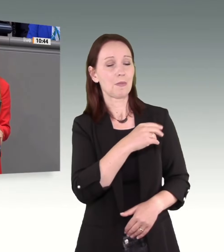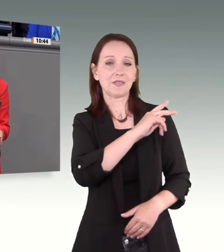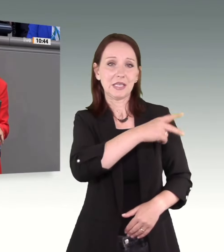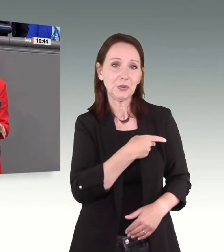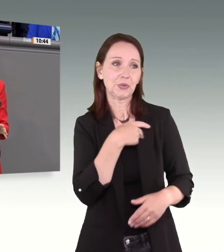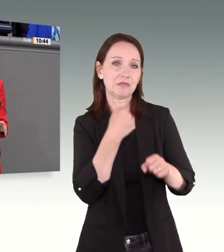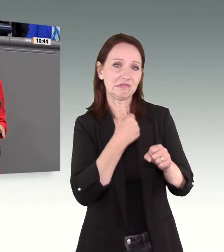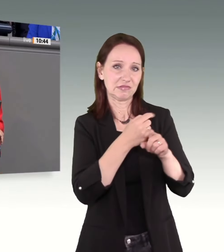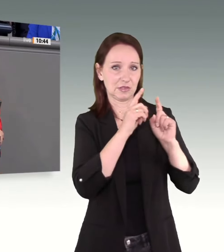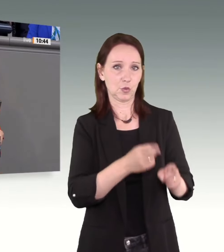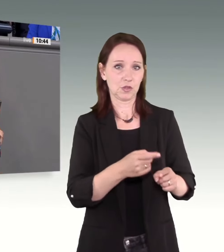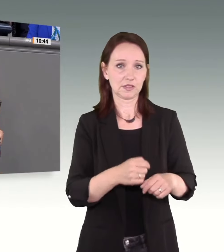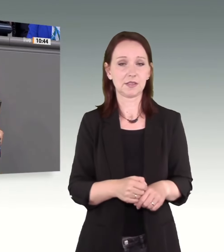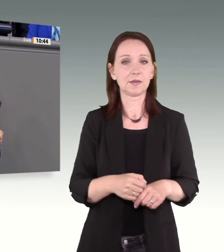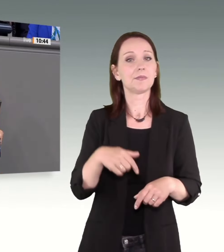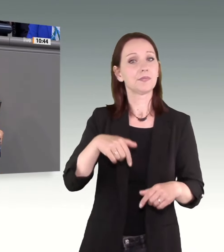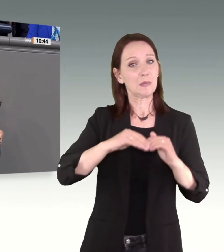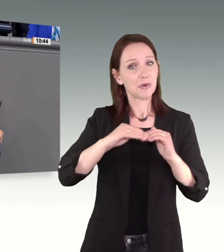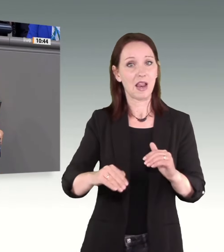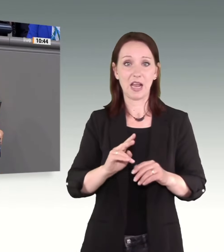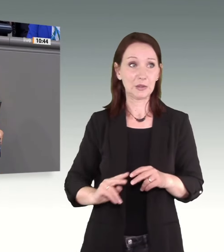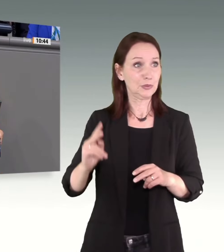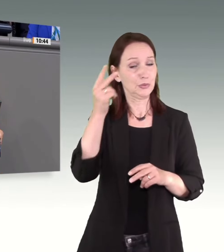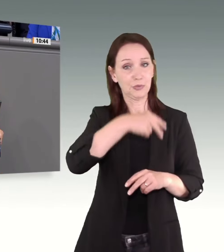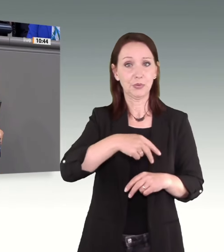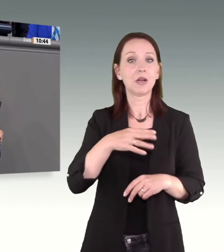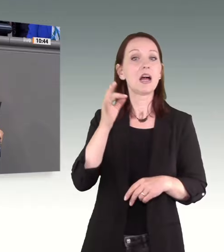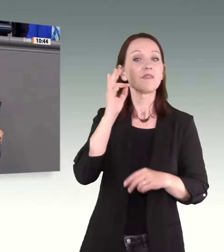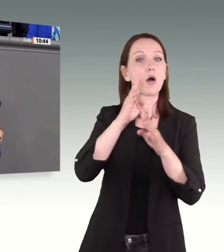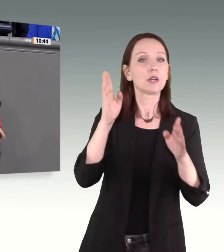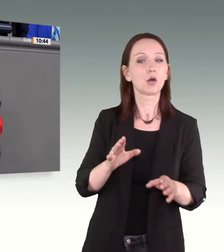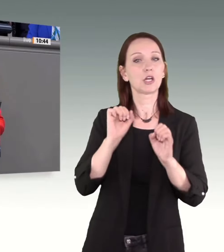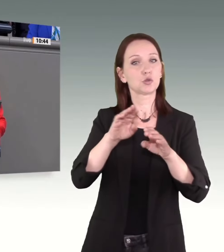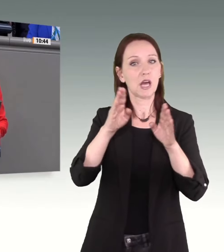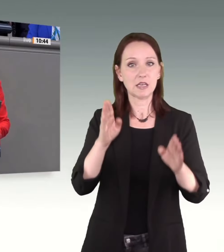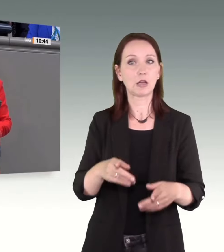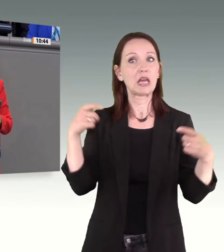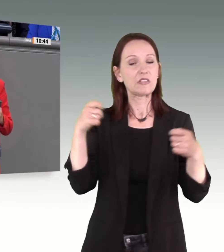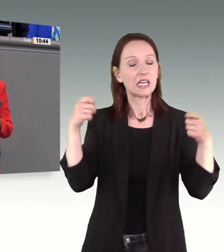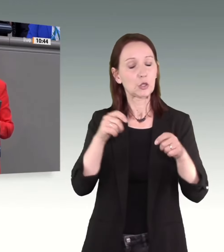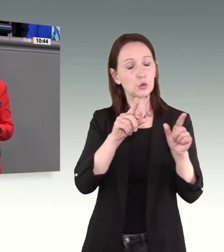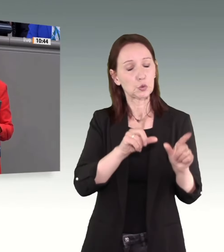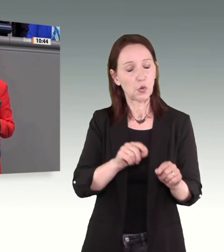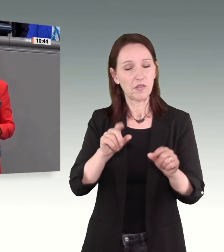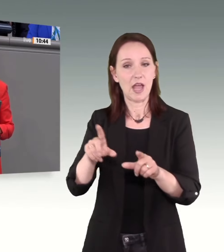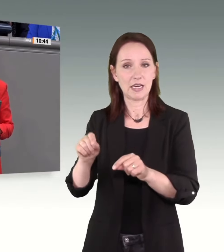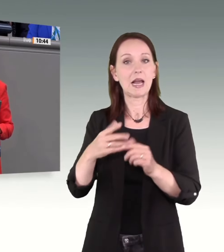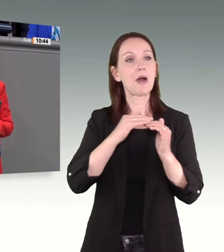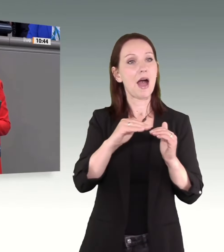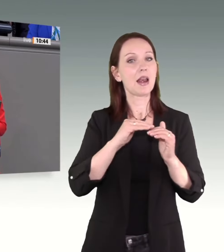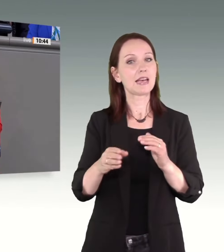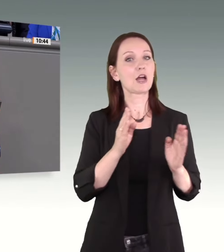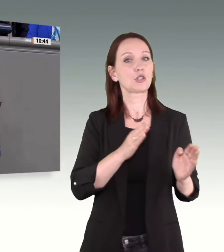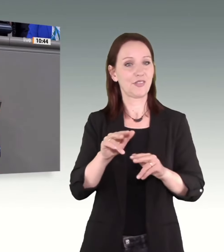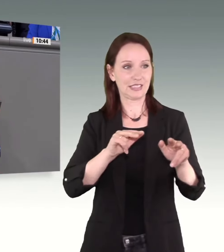Wir haben im gesamten Land eine chronische Unterfinanzierung von Frauenhäusern und Schutzeinrichtungen in den konservativ regierten Ländern, noch mal um